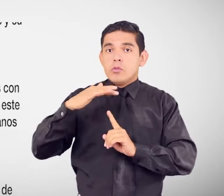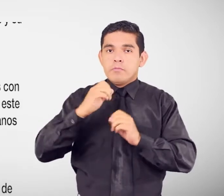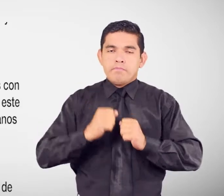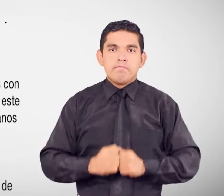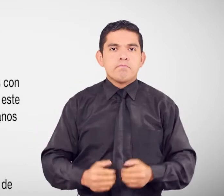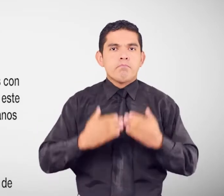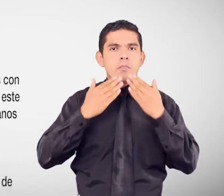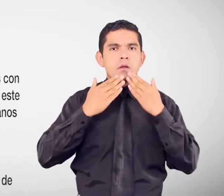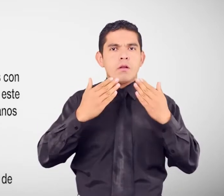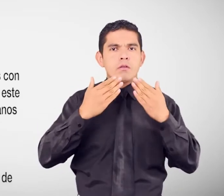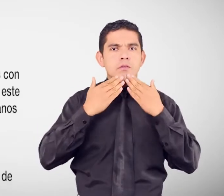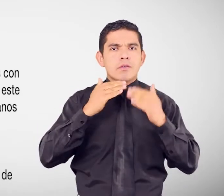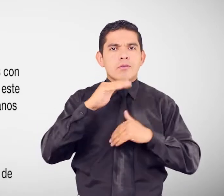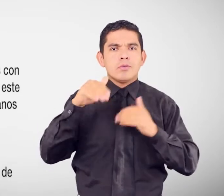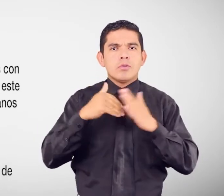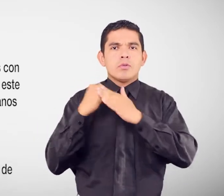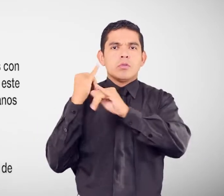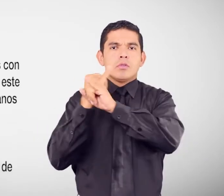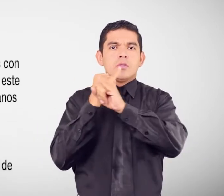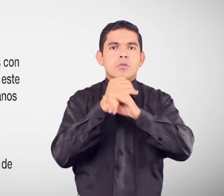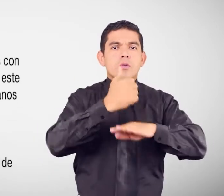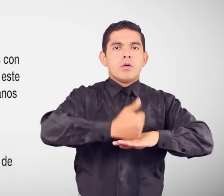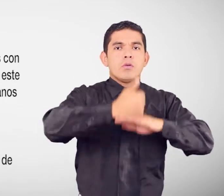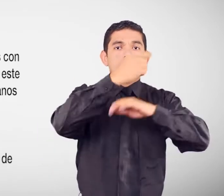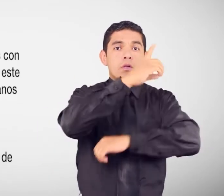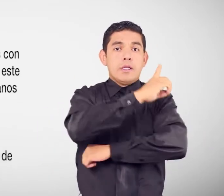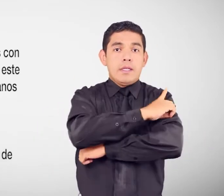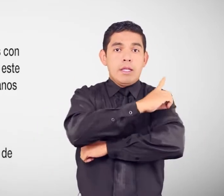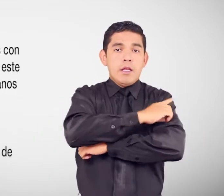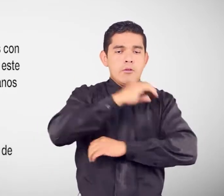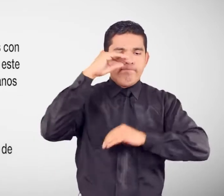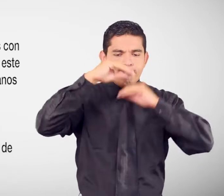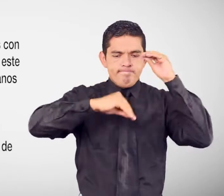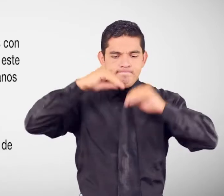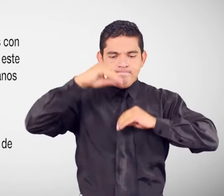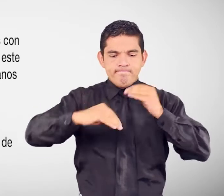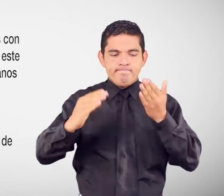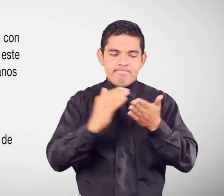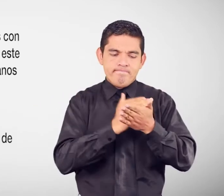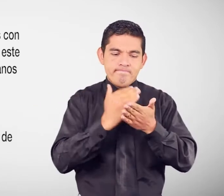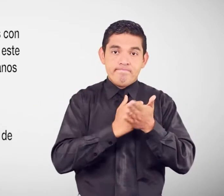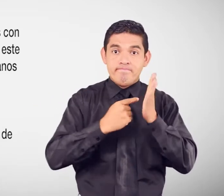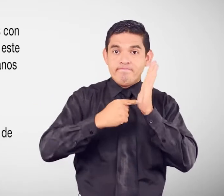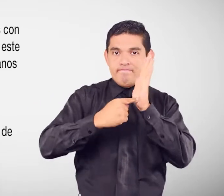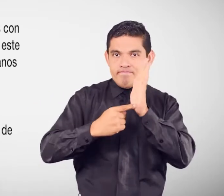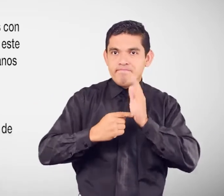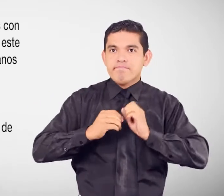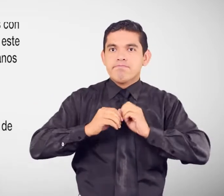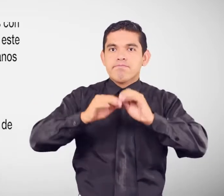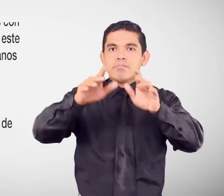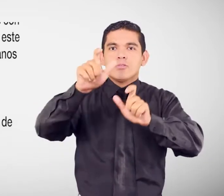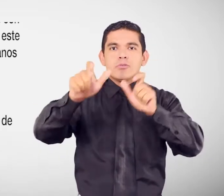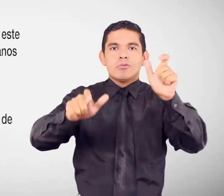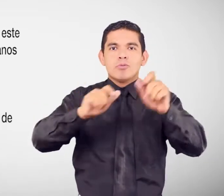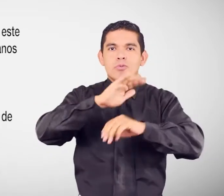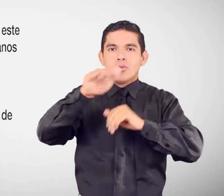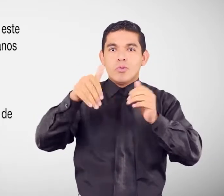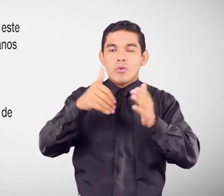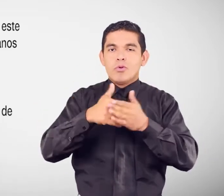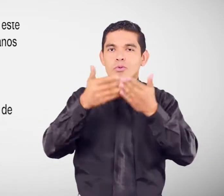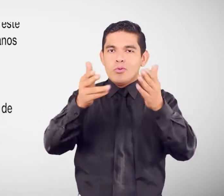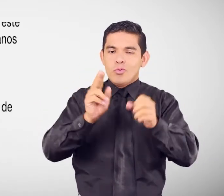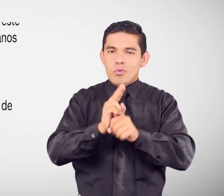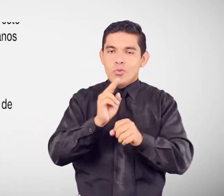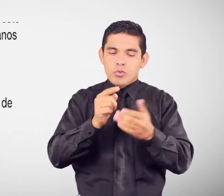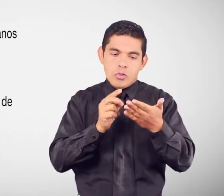Agradecemos a todas las instituciones con sus autoridades y delegados para que este instrumento llegue a todos los ciudadanos que puedan hacer uso